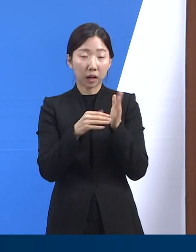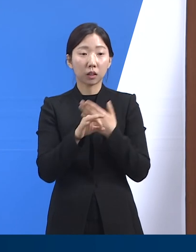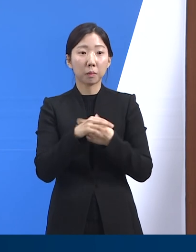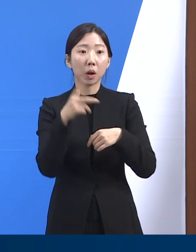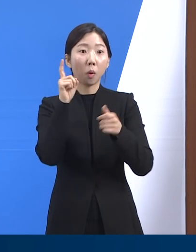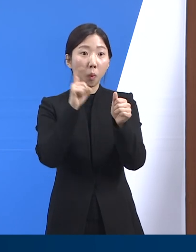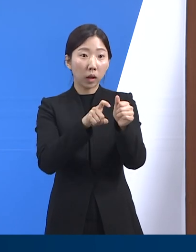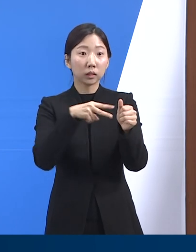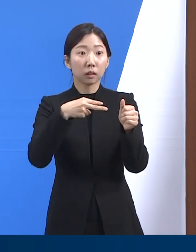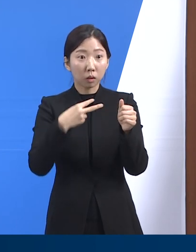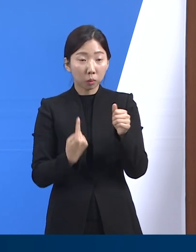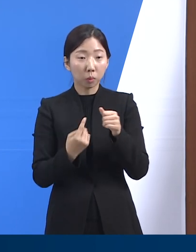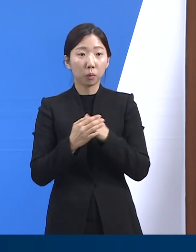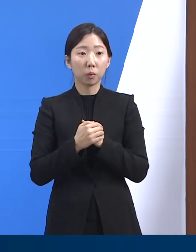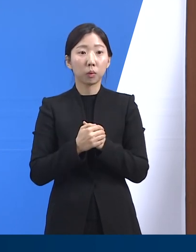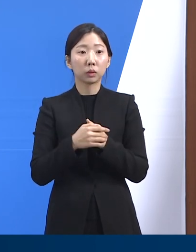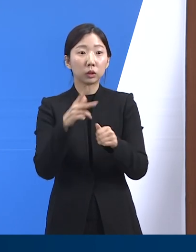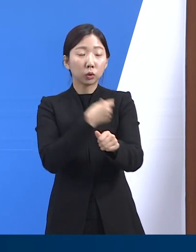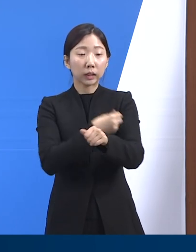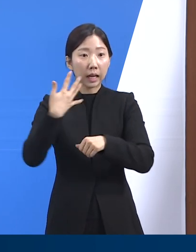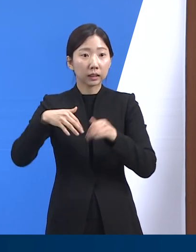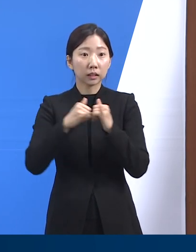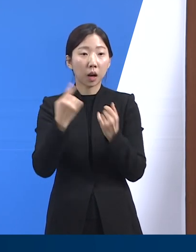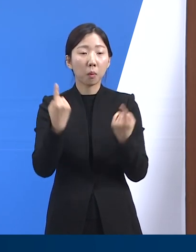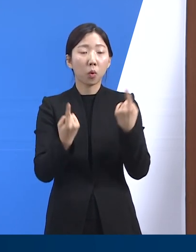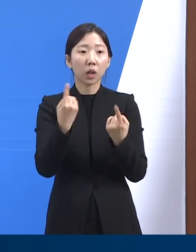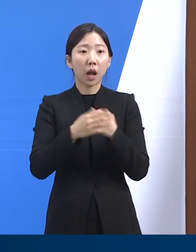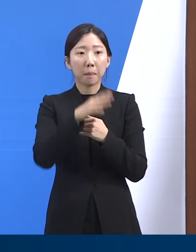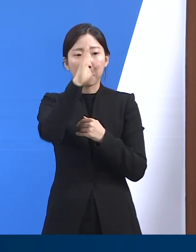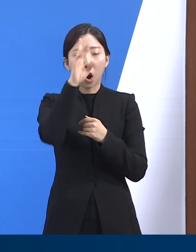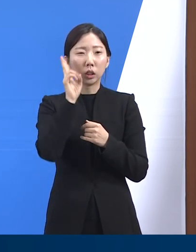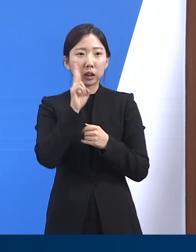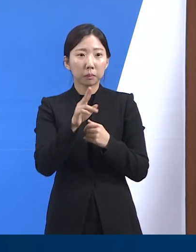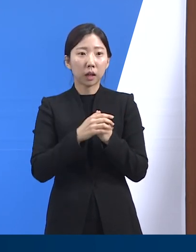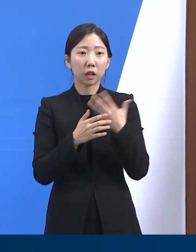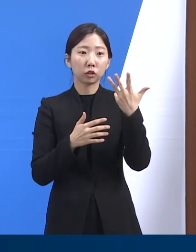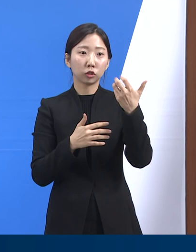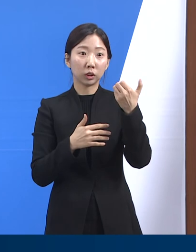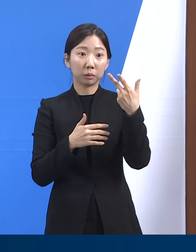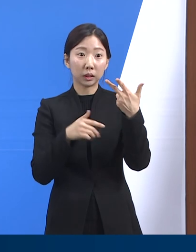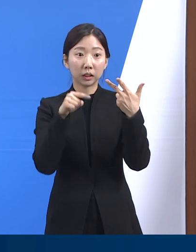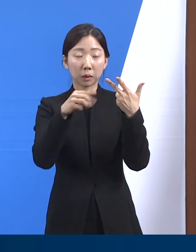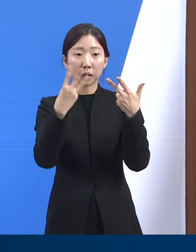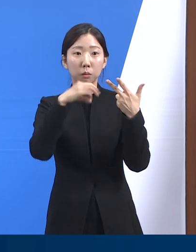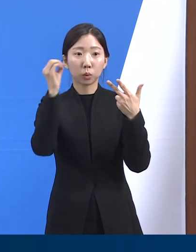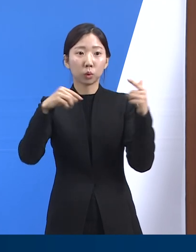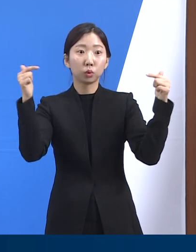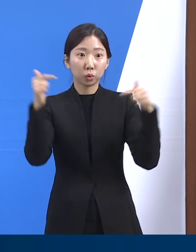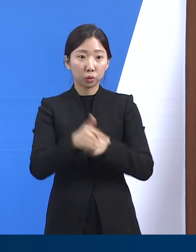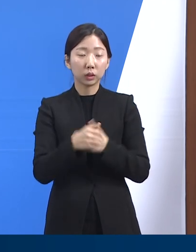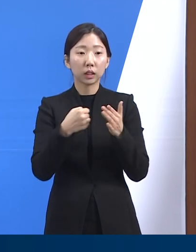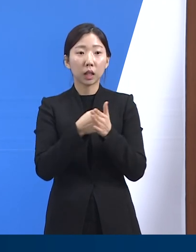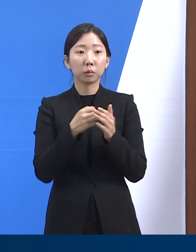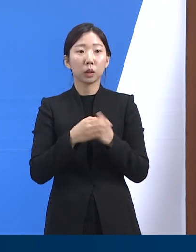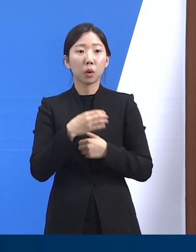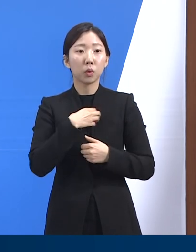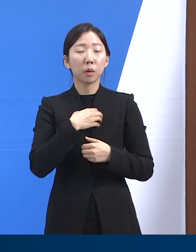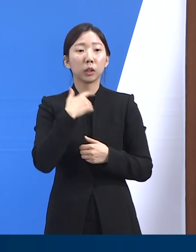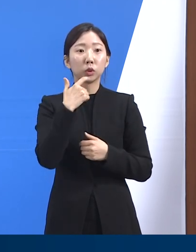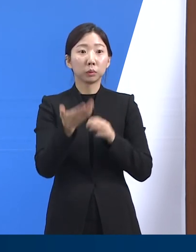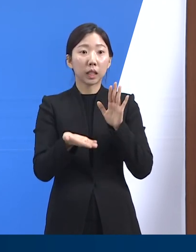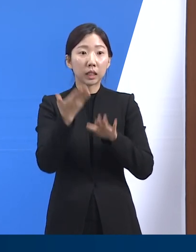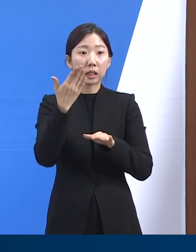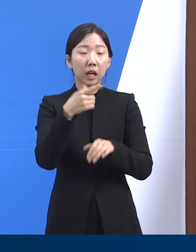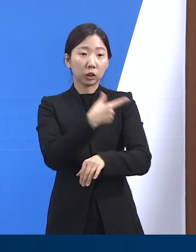확진되더라도 미접종자에 비해 중증진행 위험을 97.3% 감소시켜주기 때문에 고위험군인 60세